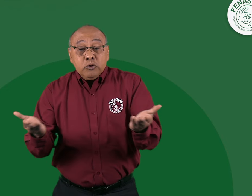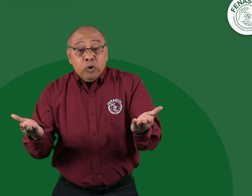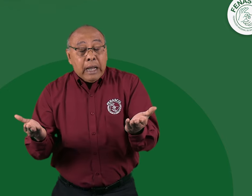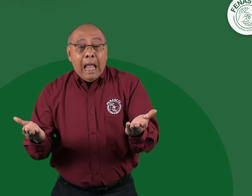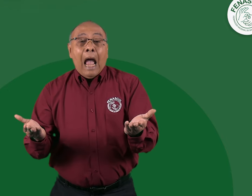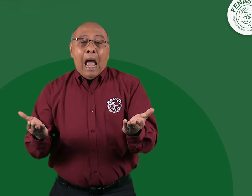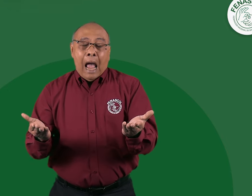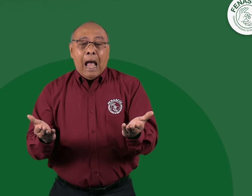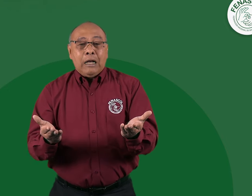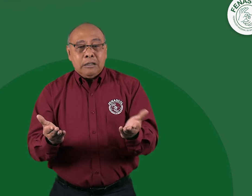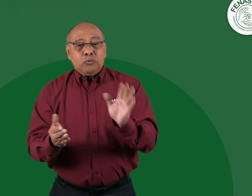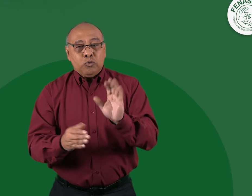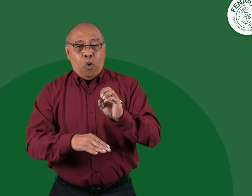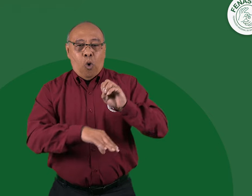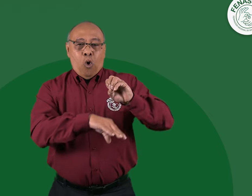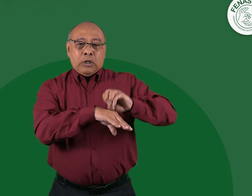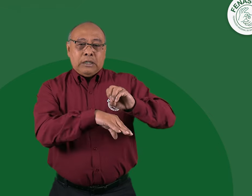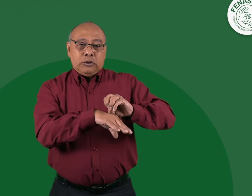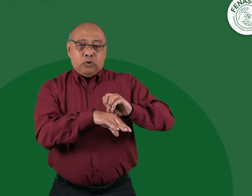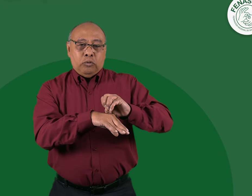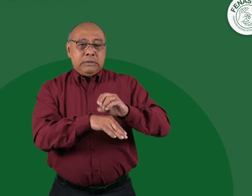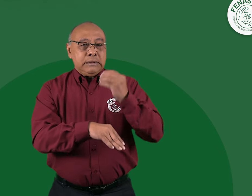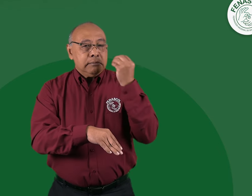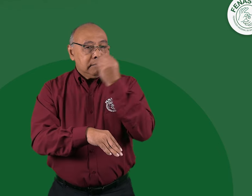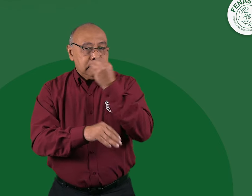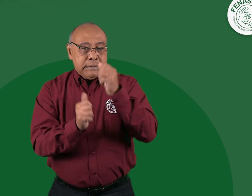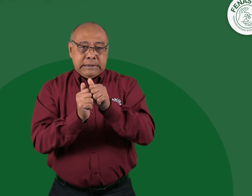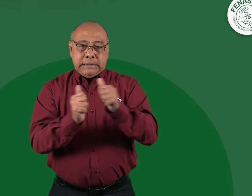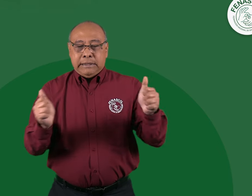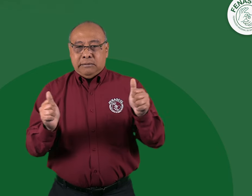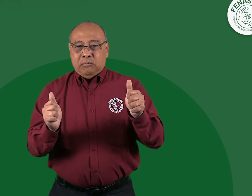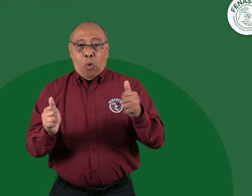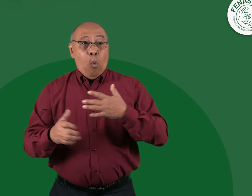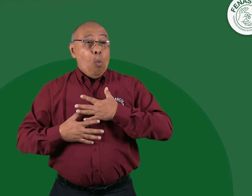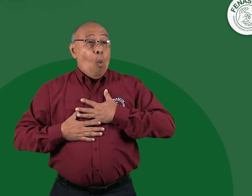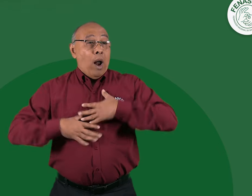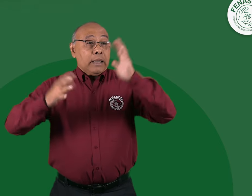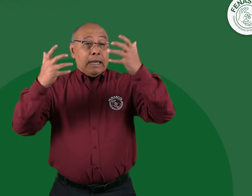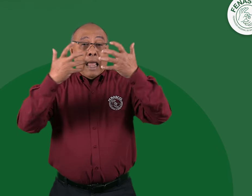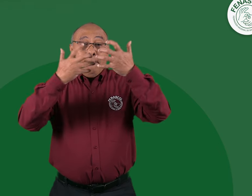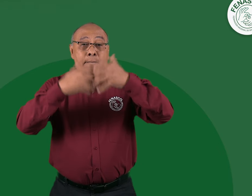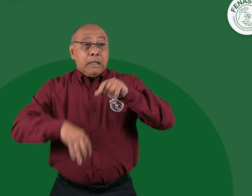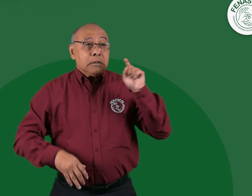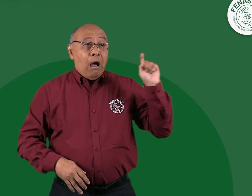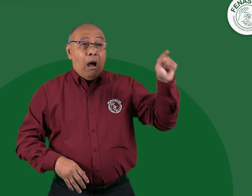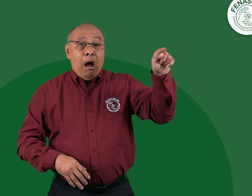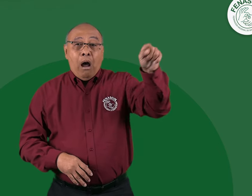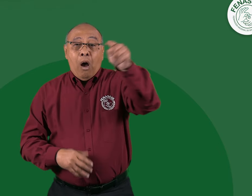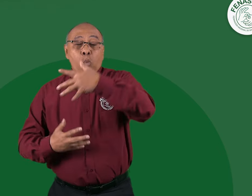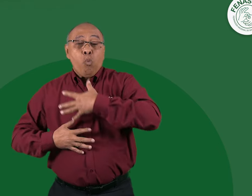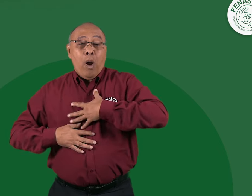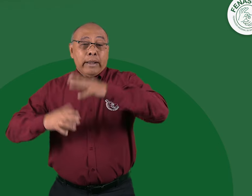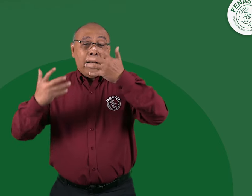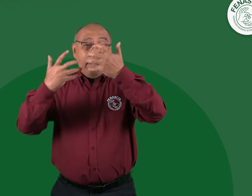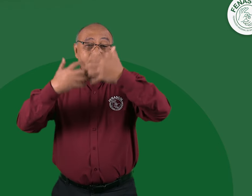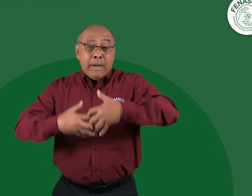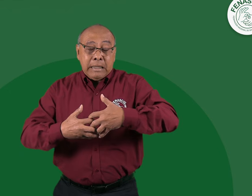ánimo de lucro. Este tipo de convenios no puede ir dirigido a cualquier empresa con fines lucrativos o comerciales.